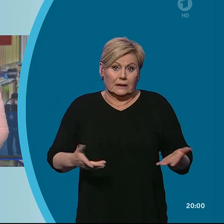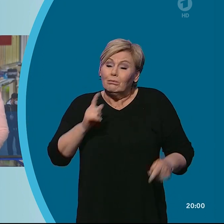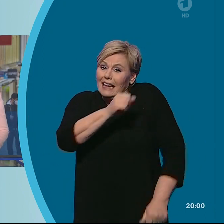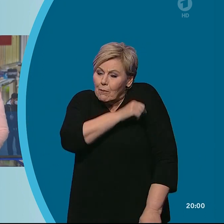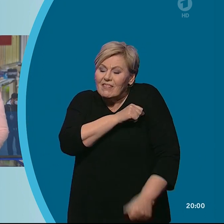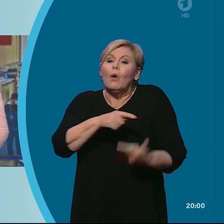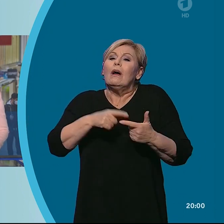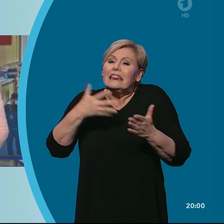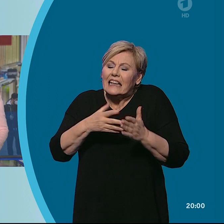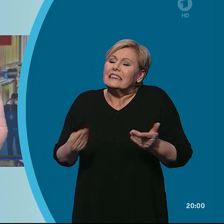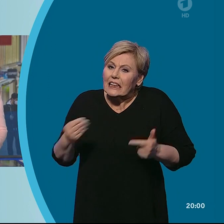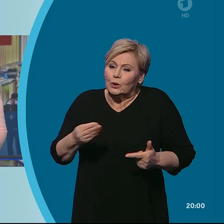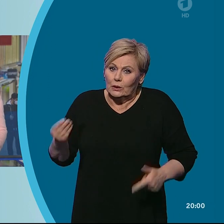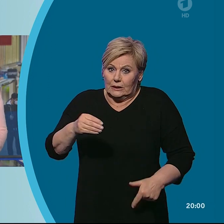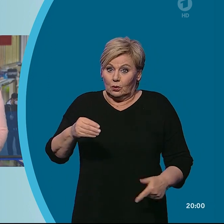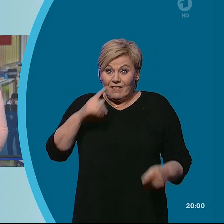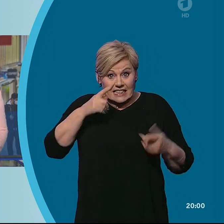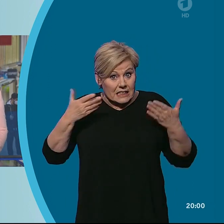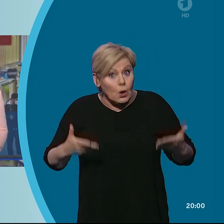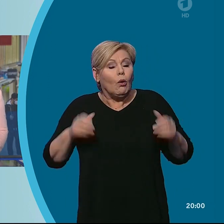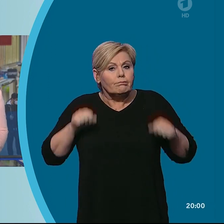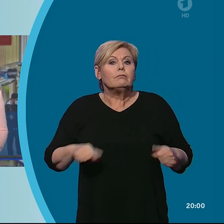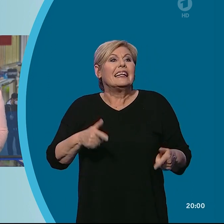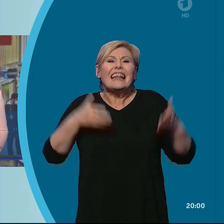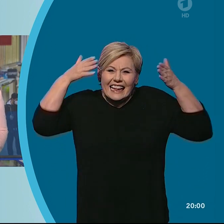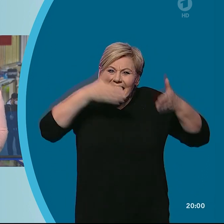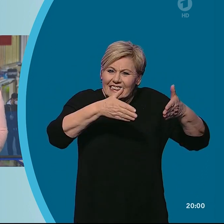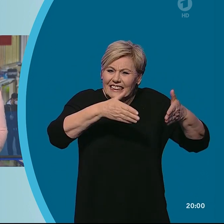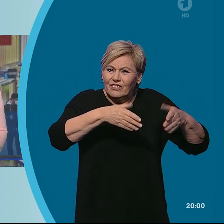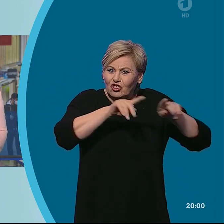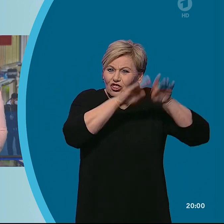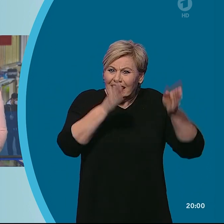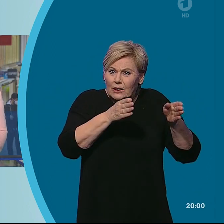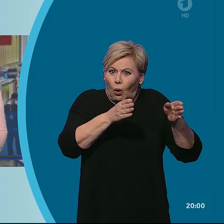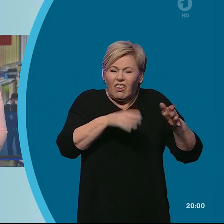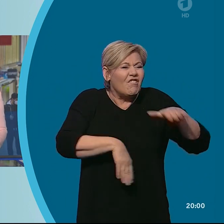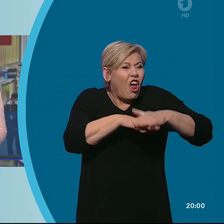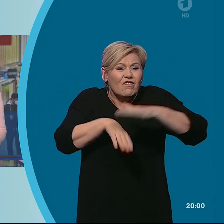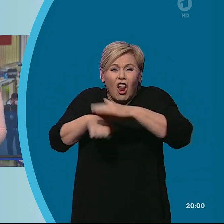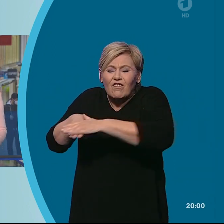Tests. Nur so lasse sich ein Überlaufen der Intensivstationen noch verhindern, sagte er der Rheinischen Post.